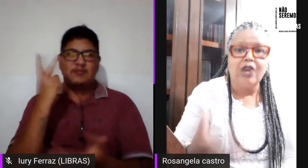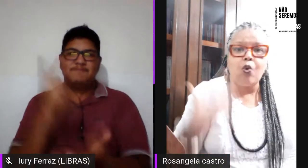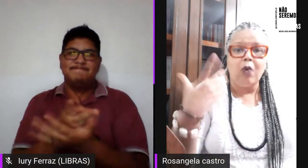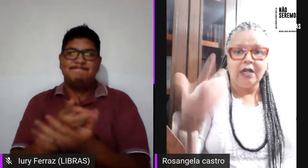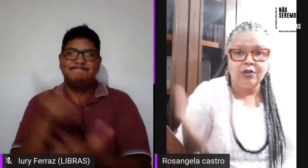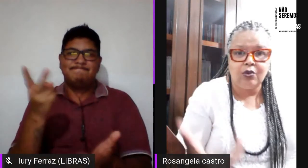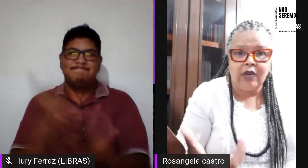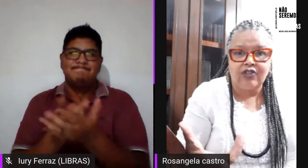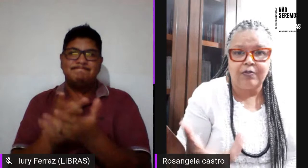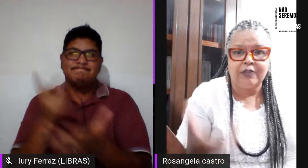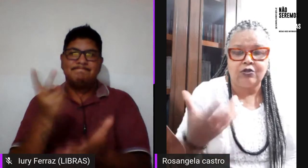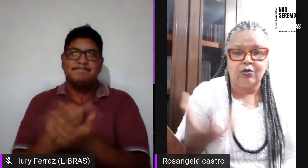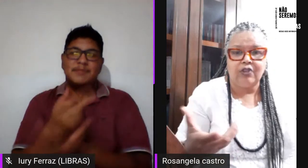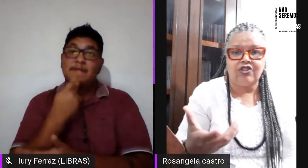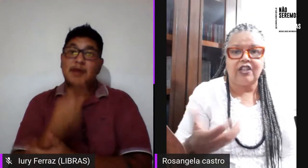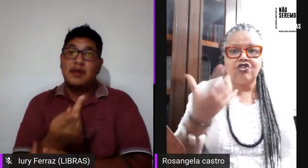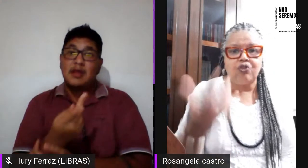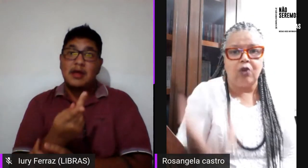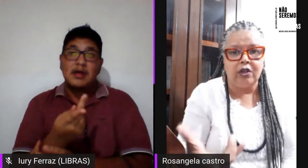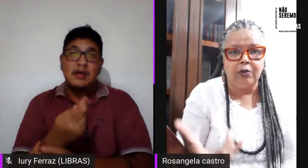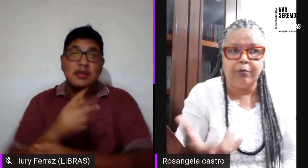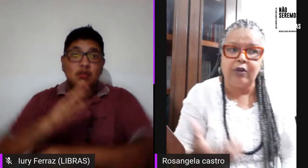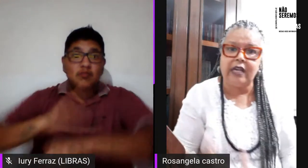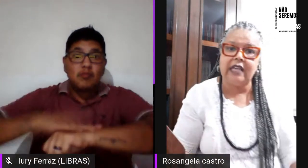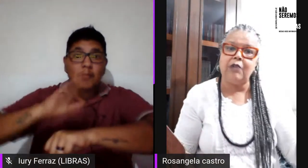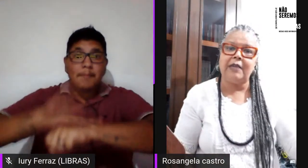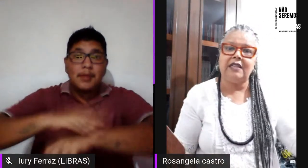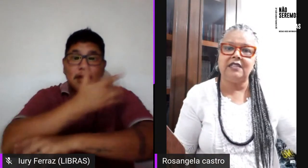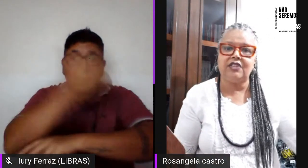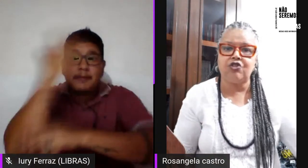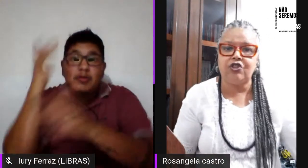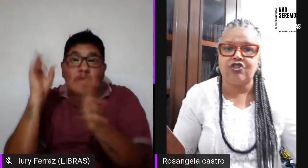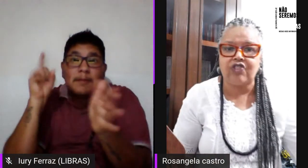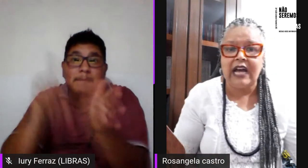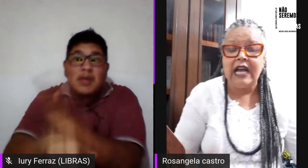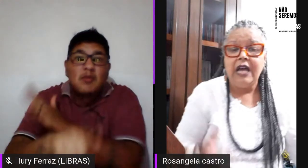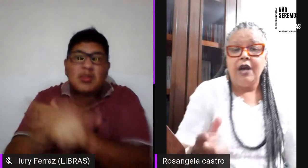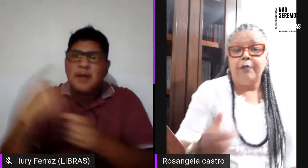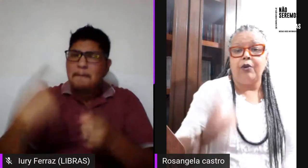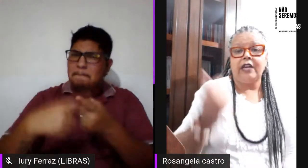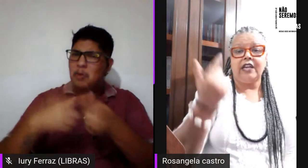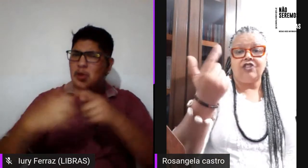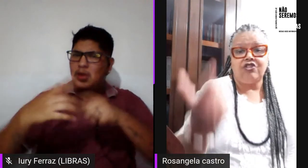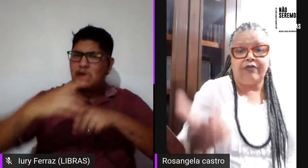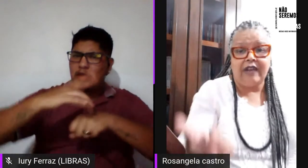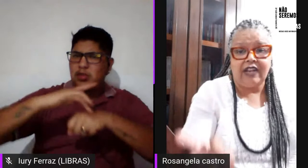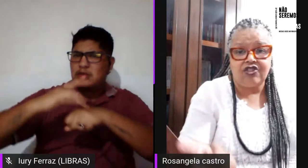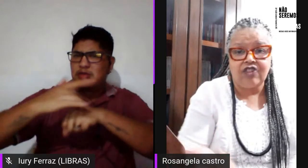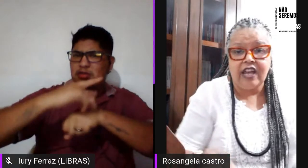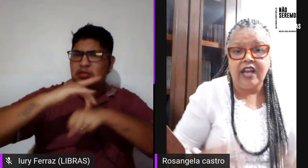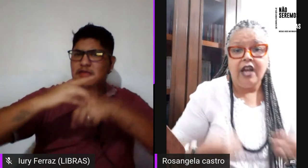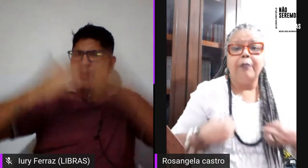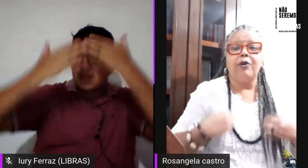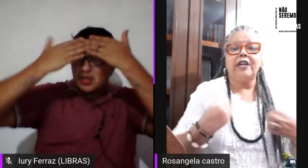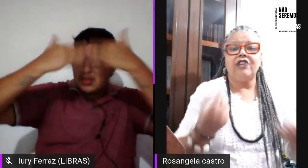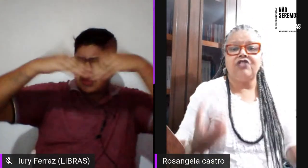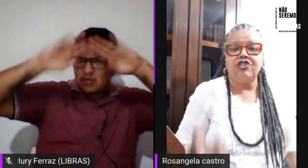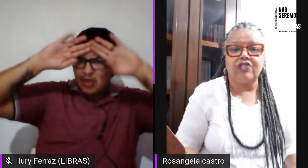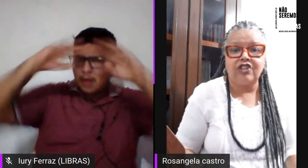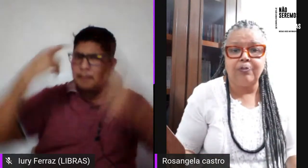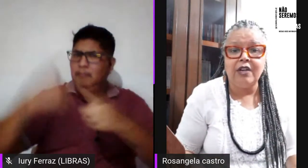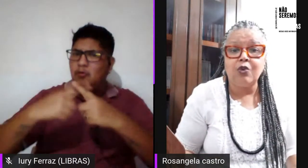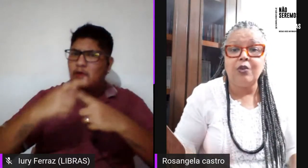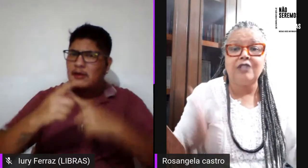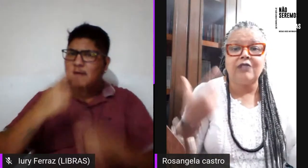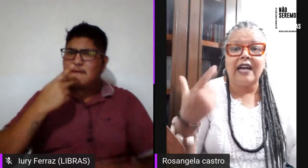E quando as pessoas questionam por que tem uma dança de orixá por que a gente fala xé por que a